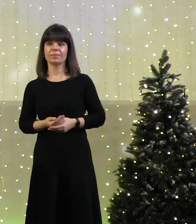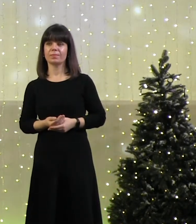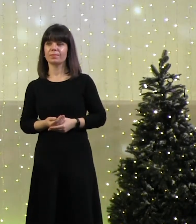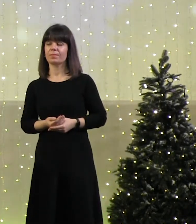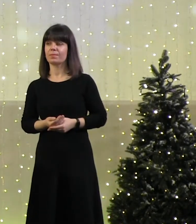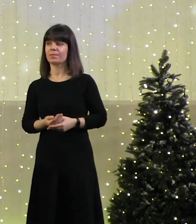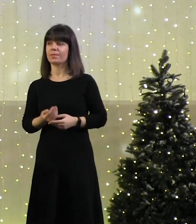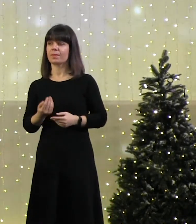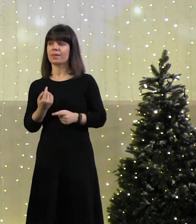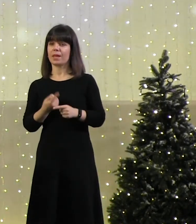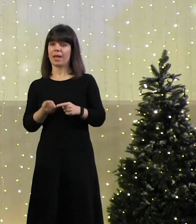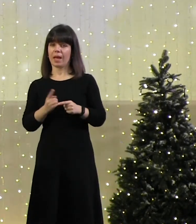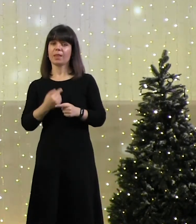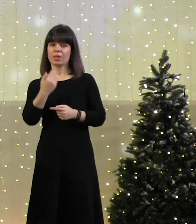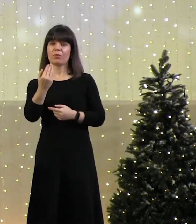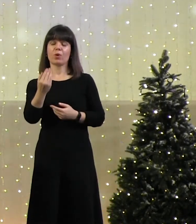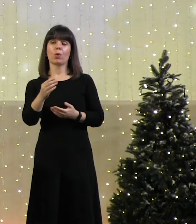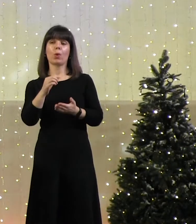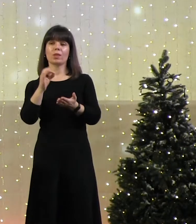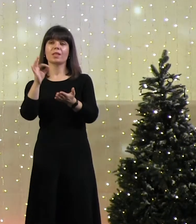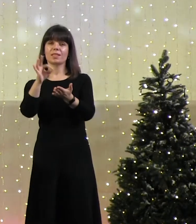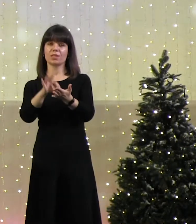Именно это твое предназначение.